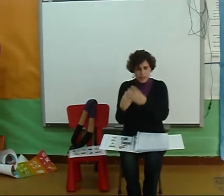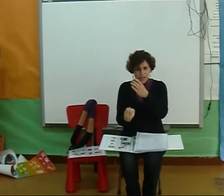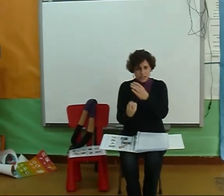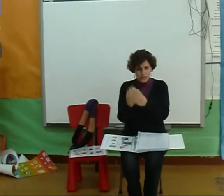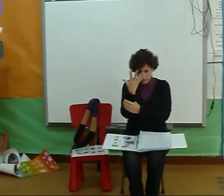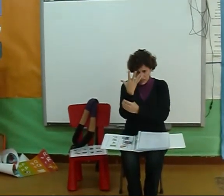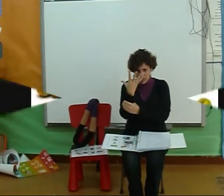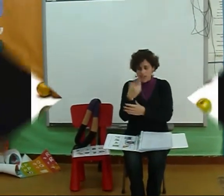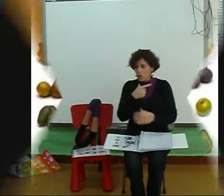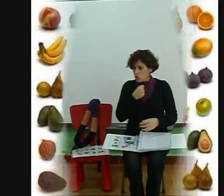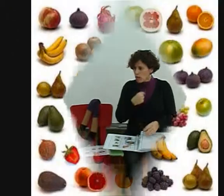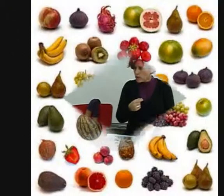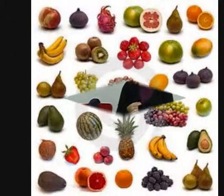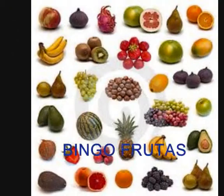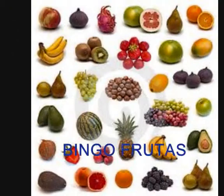Piña Piña Gustavo Sa piña